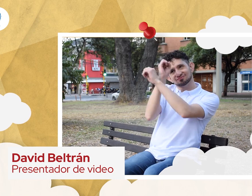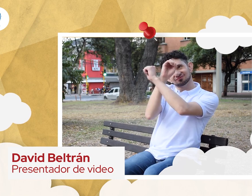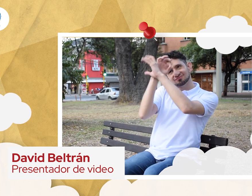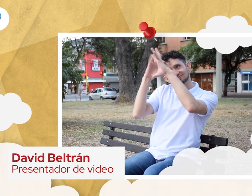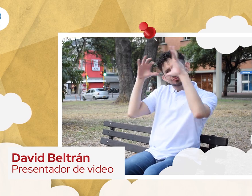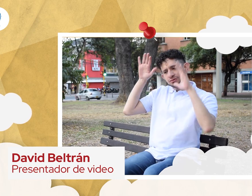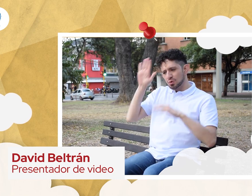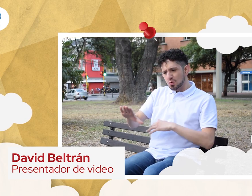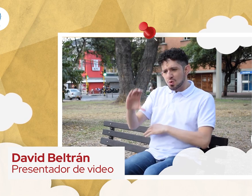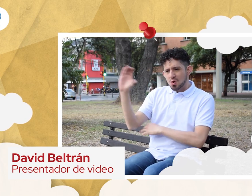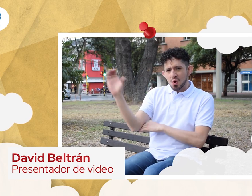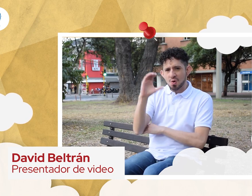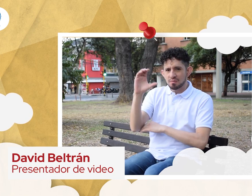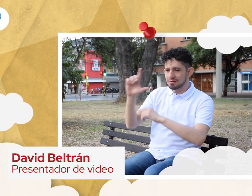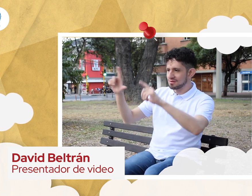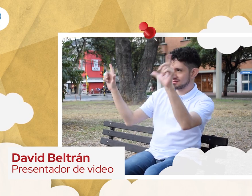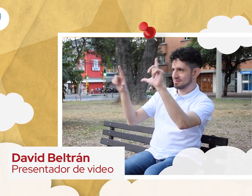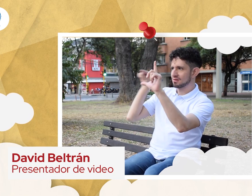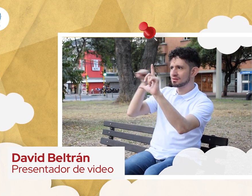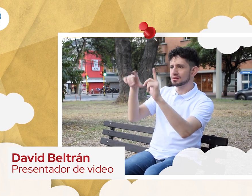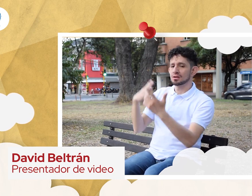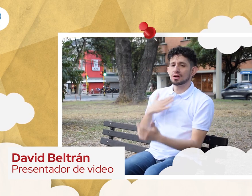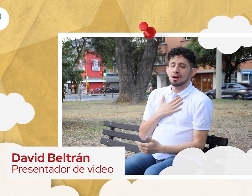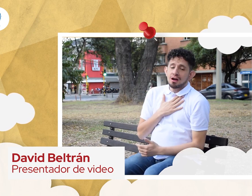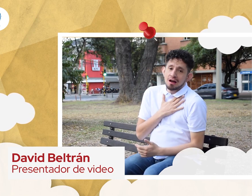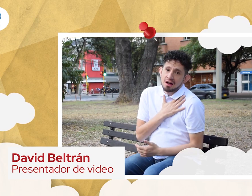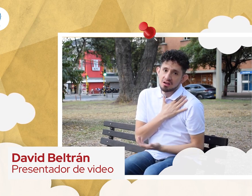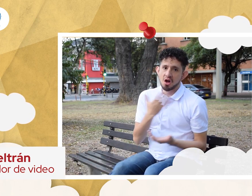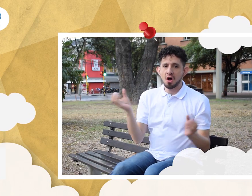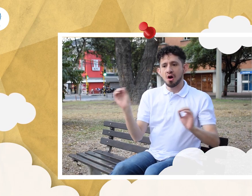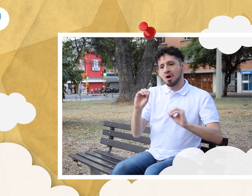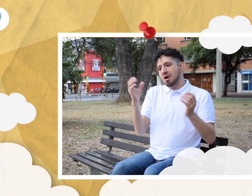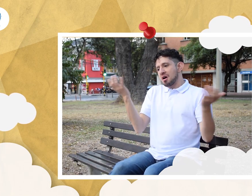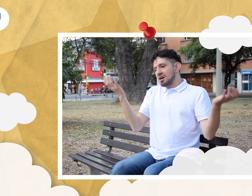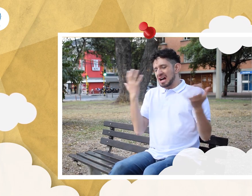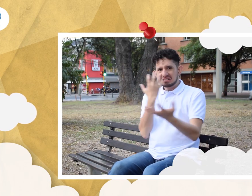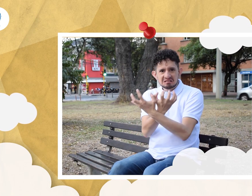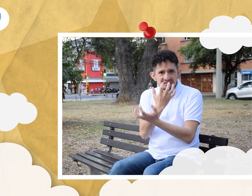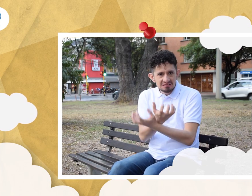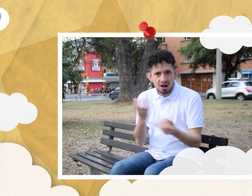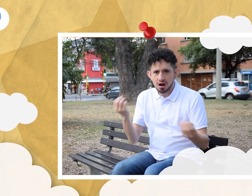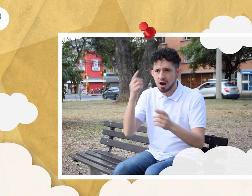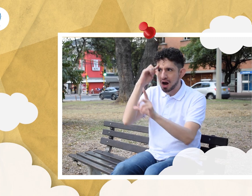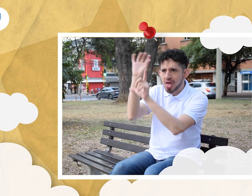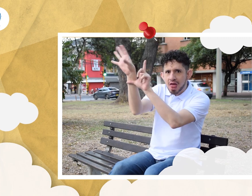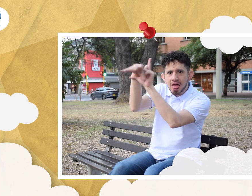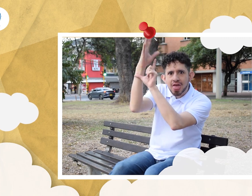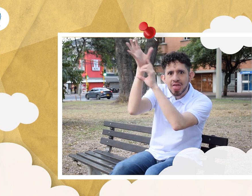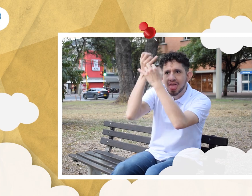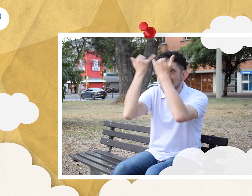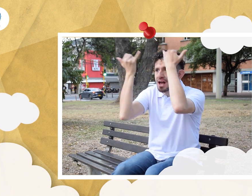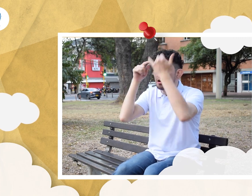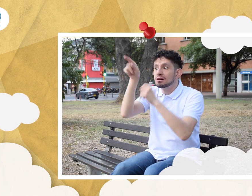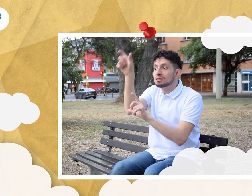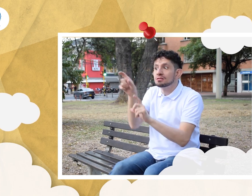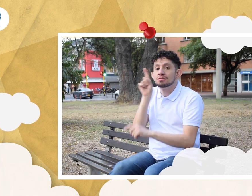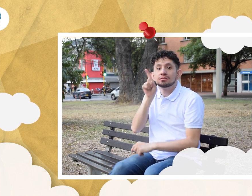que la televisión colombiana tenga ya sea novelas o programas científicos o de ciencia ficción en donde